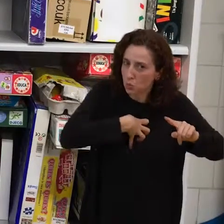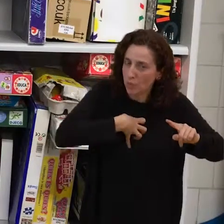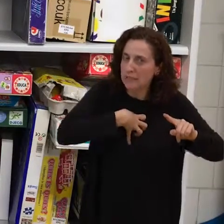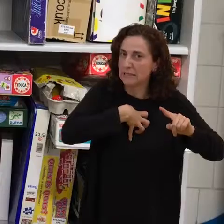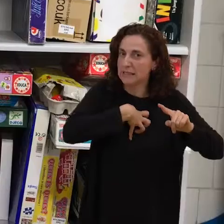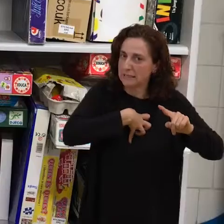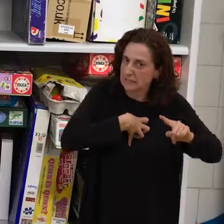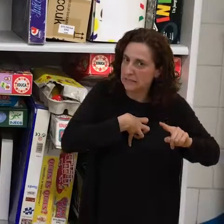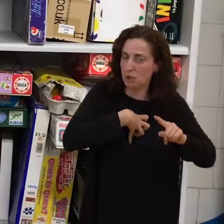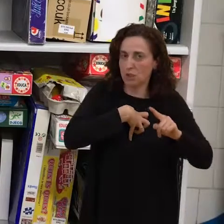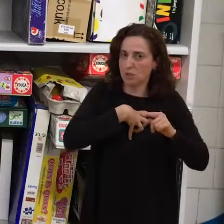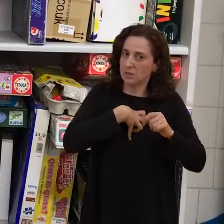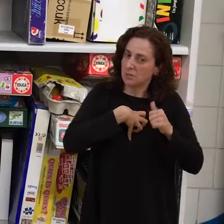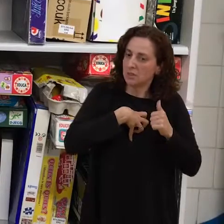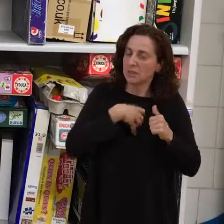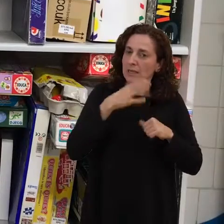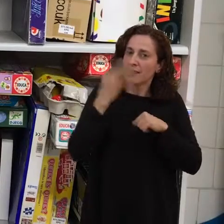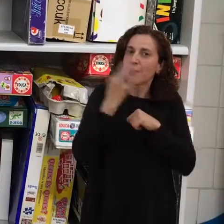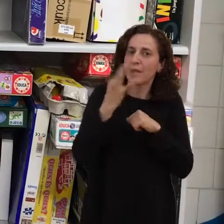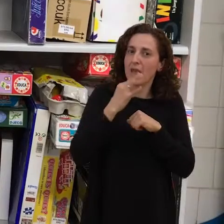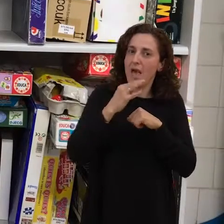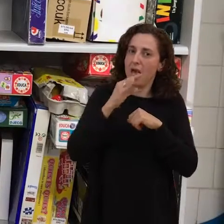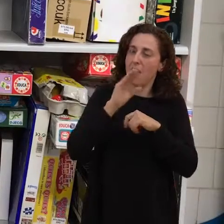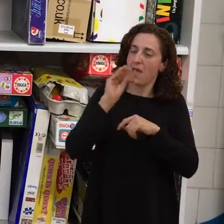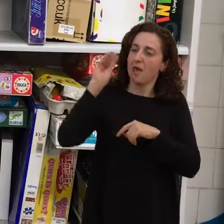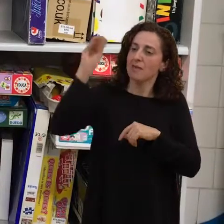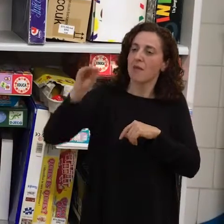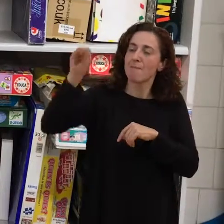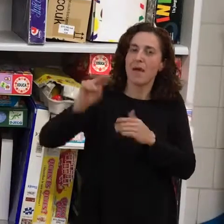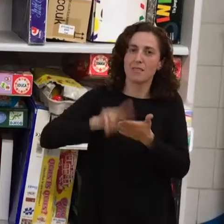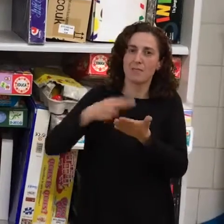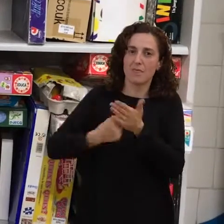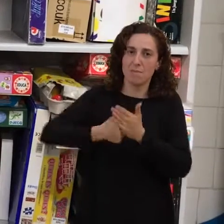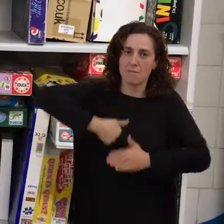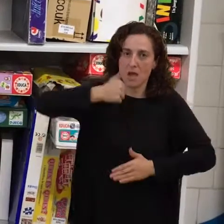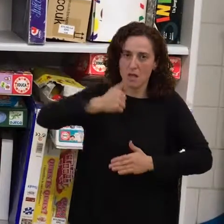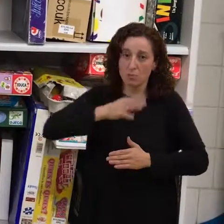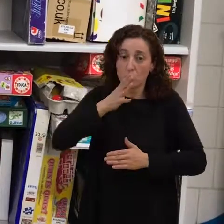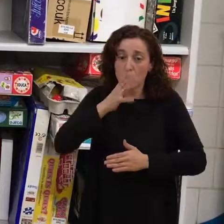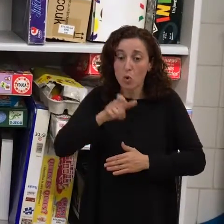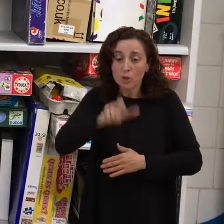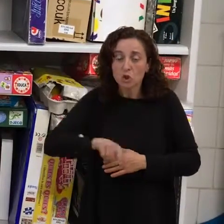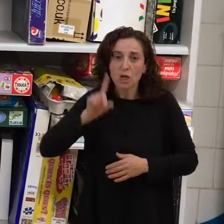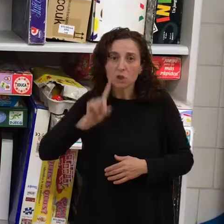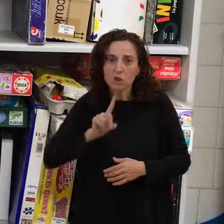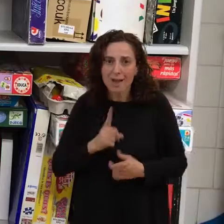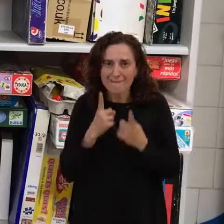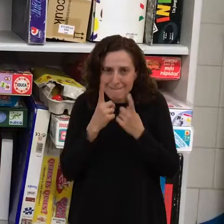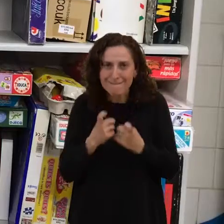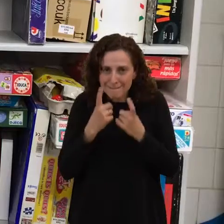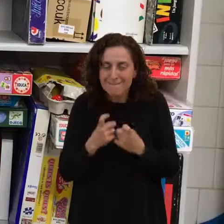llamarnos más, porque la persona sorda sí que necesita un poco más